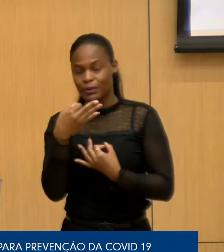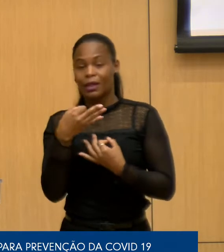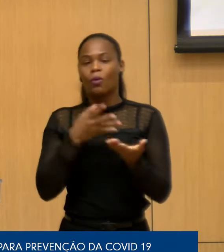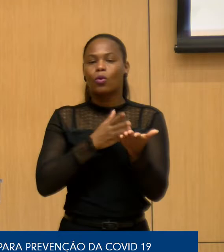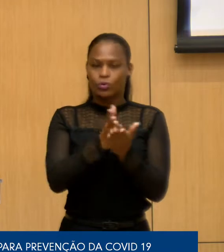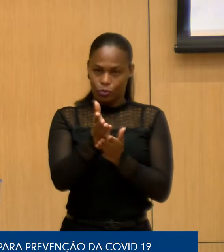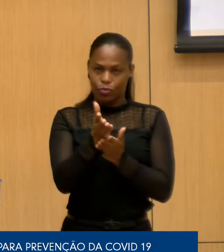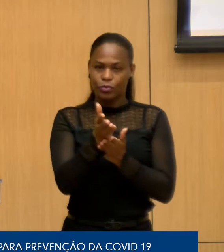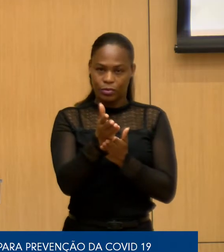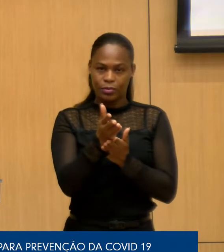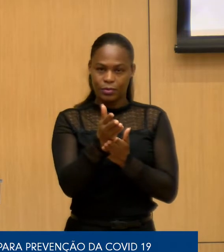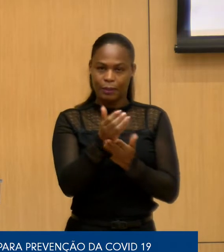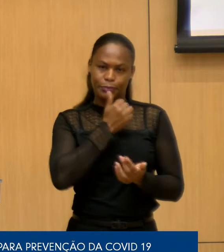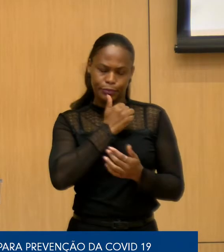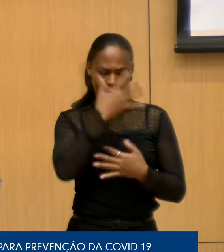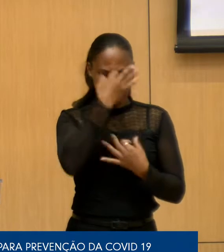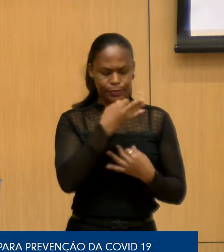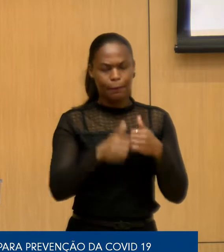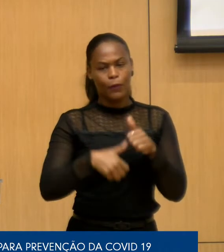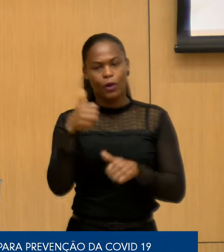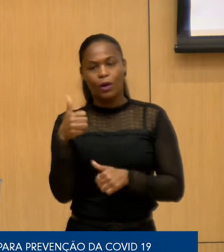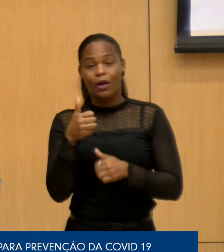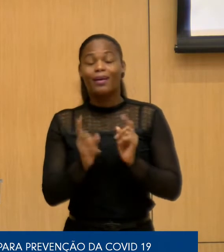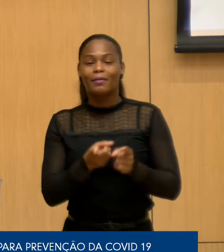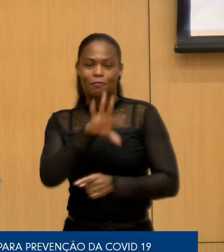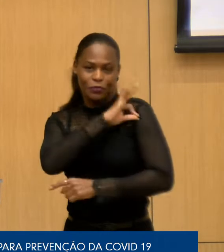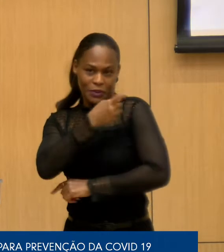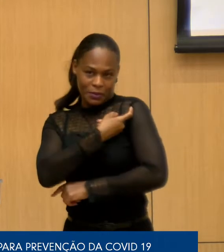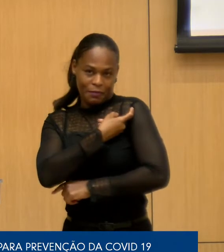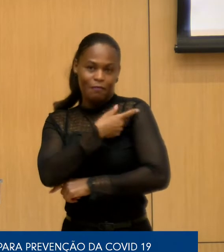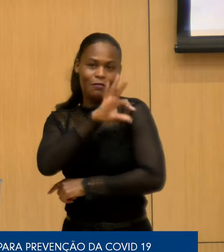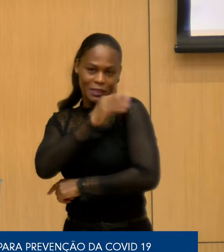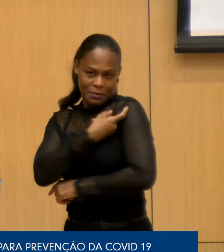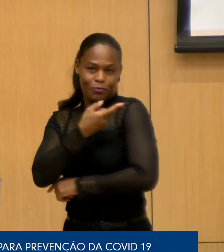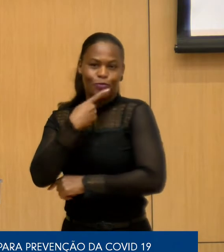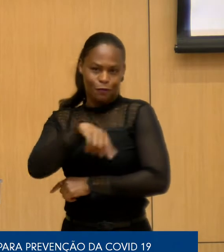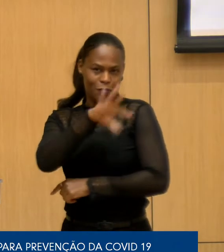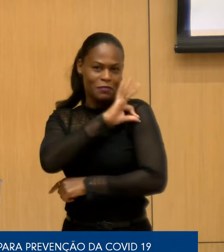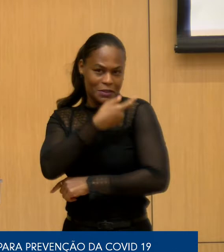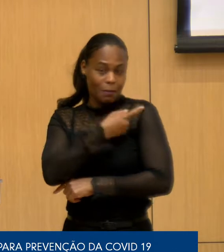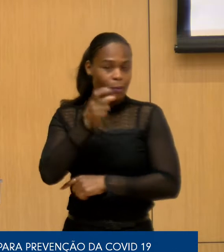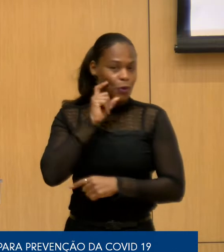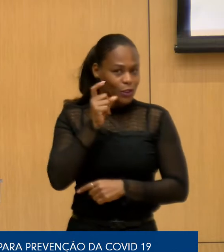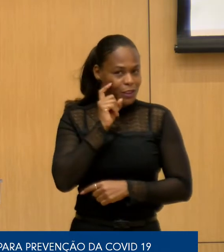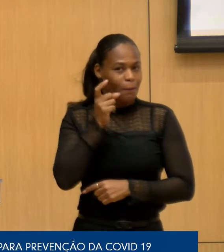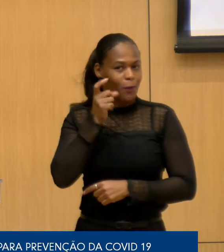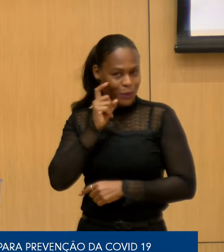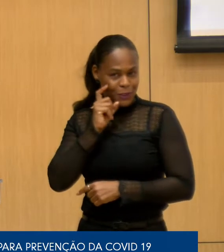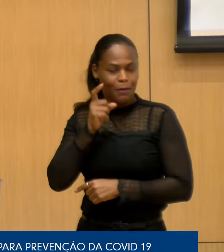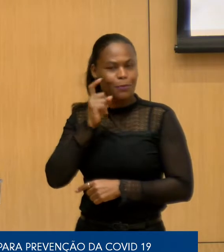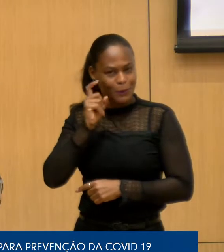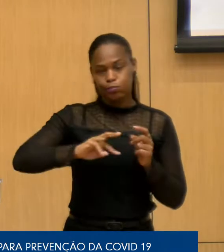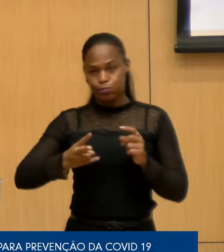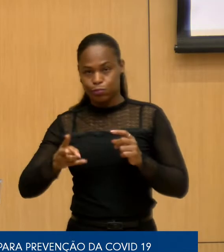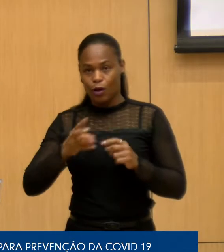continuem a tomar a posição mais acertada, que é vacinar, vacinar, vacinar, proteger, proteger e